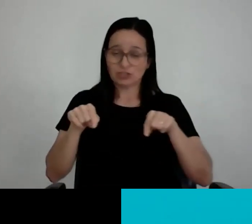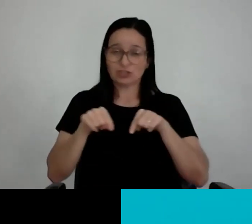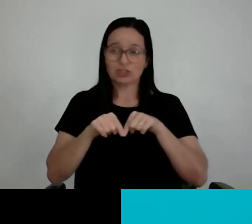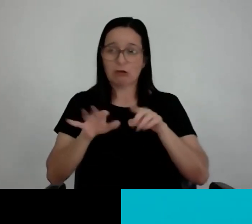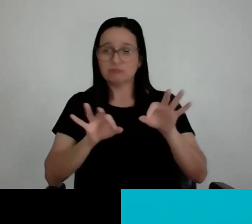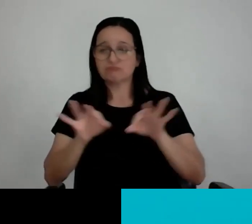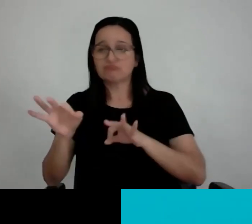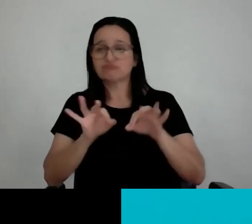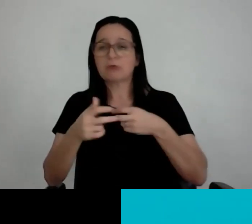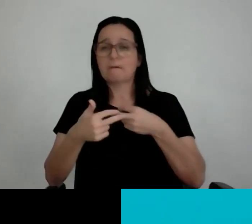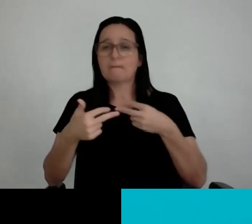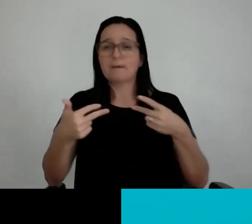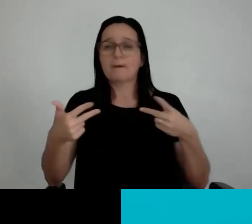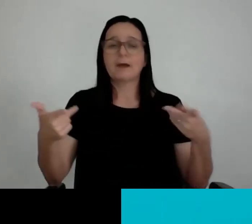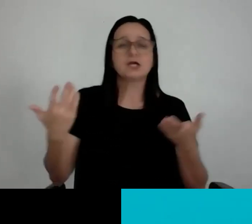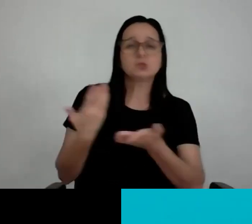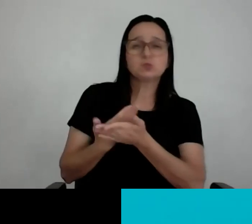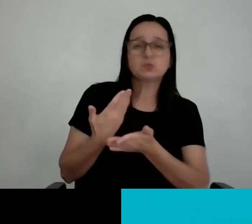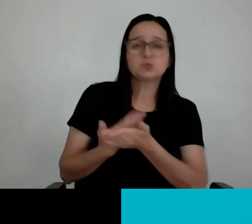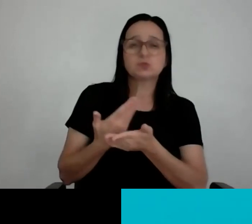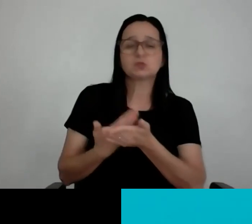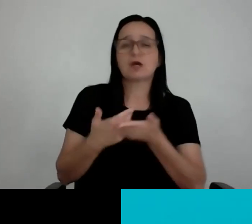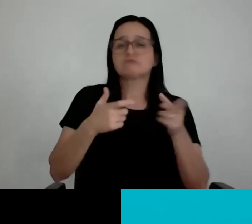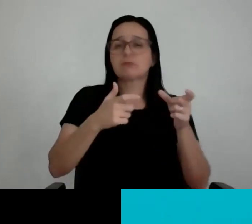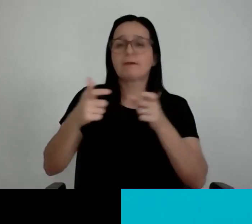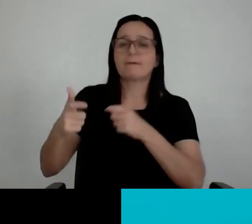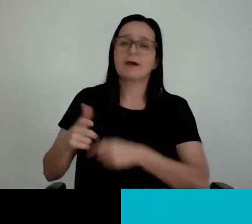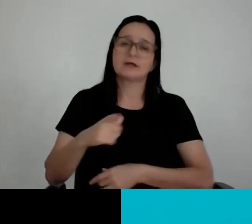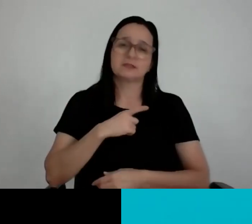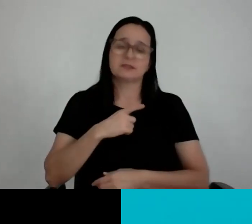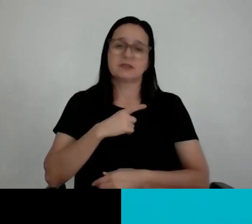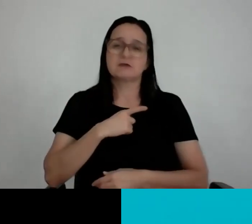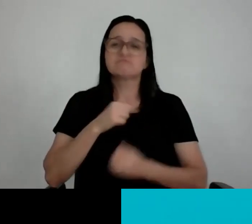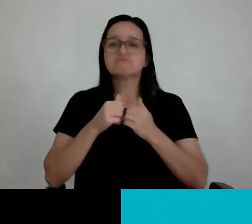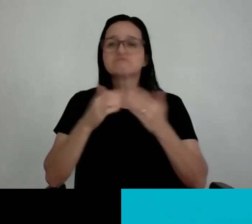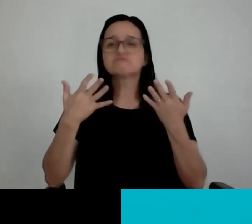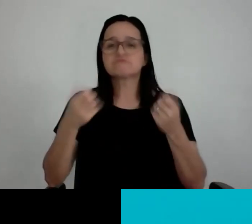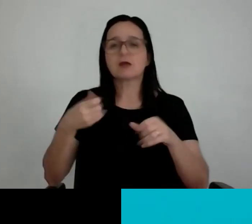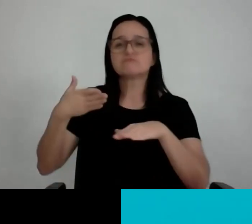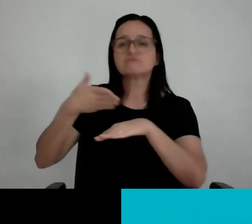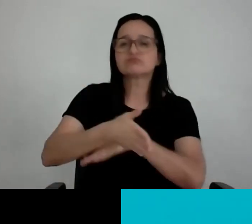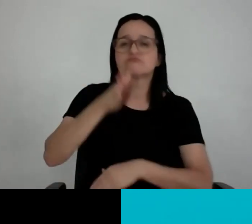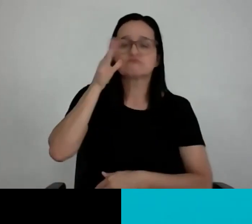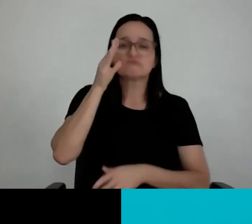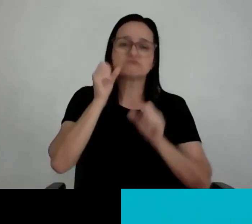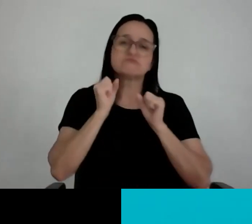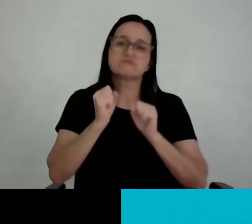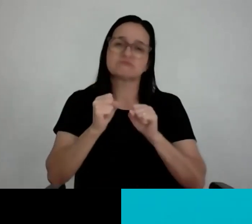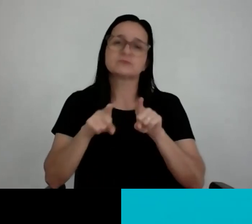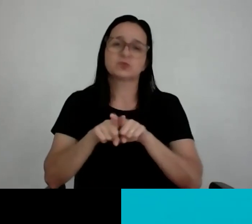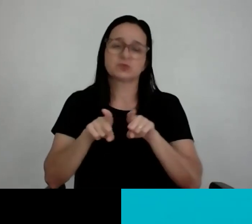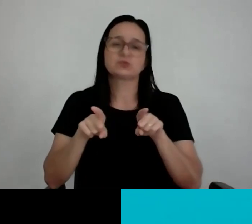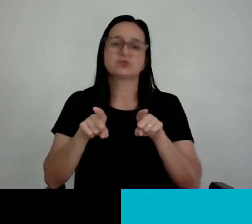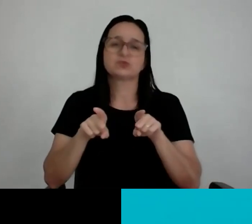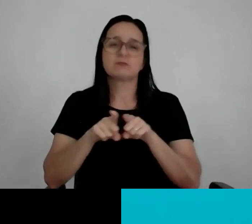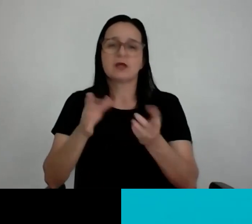estudantes, só para os estudantes, vai criar uma plataforma para os estudantes, como está aberto para recebê-los, vai ser um prazer enorme, o lançamento do